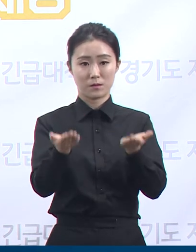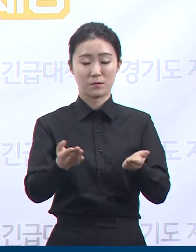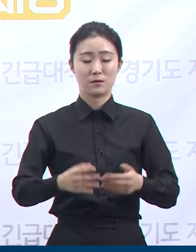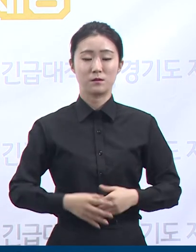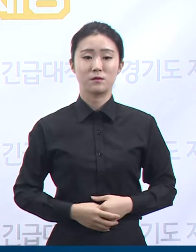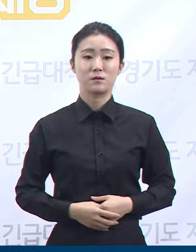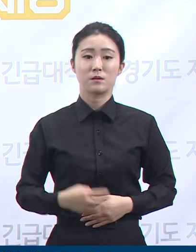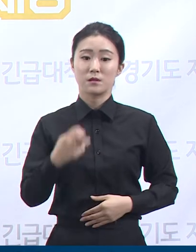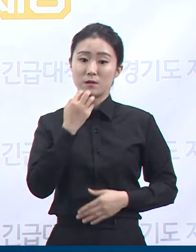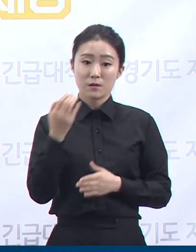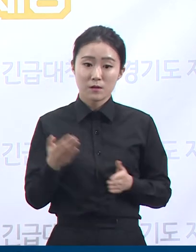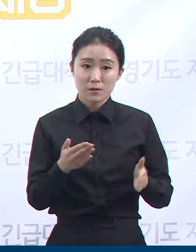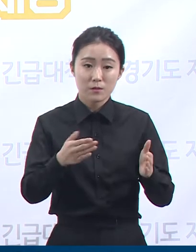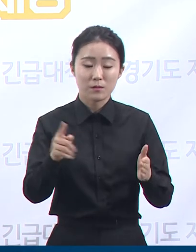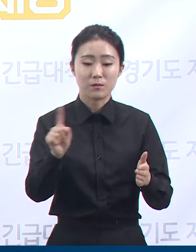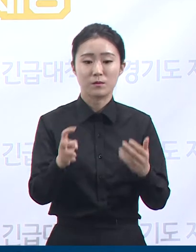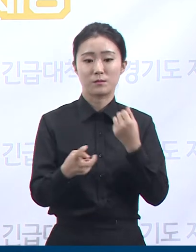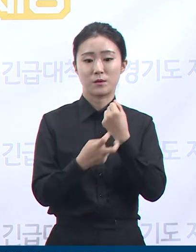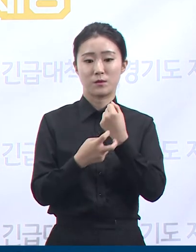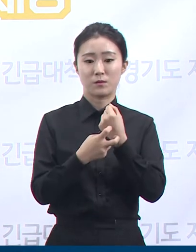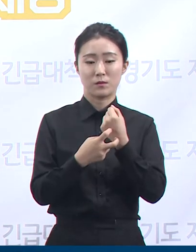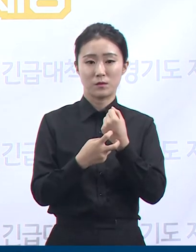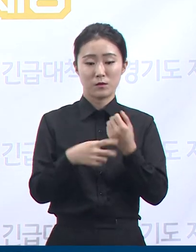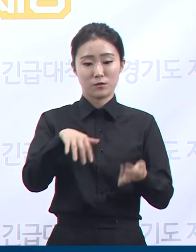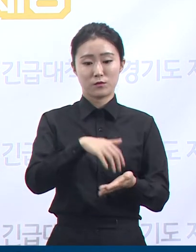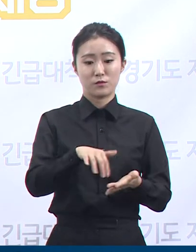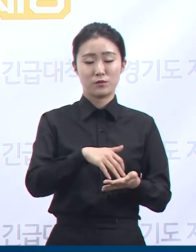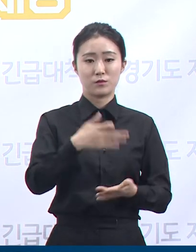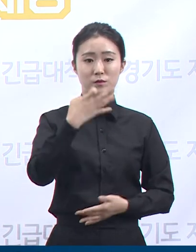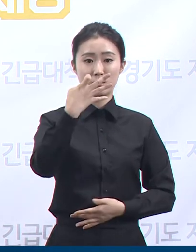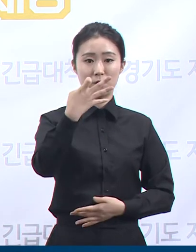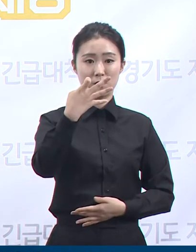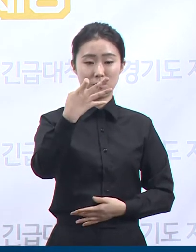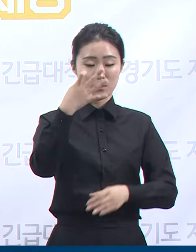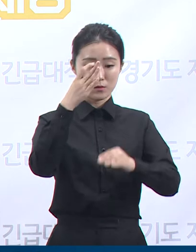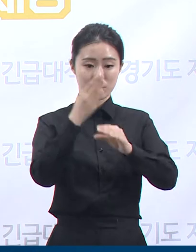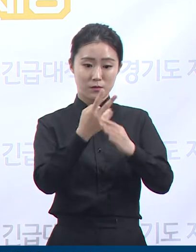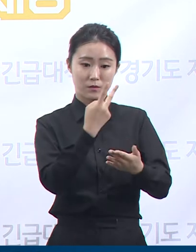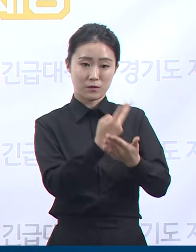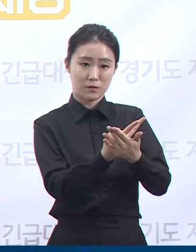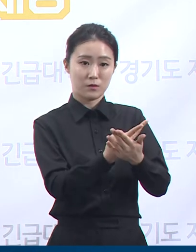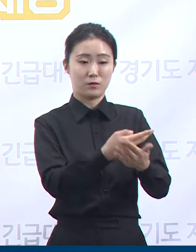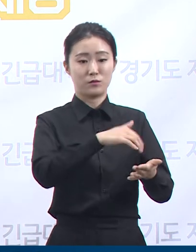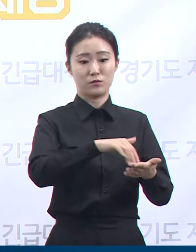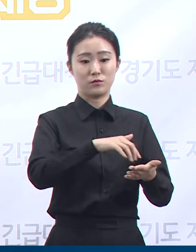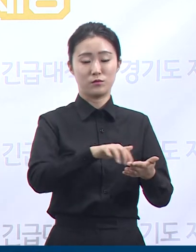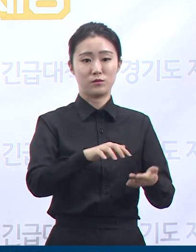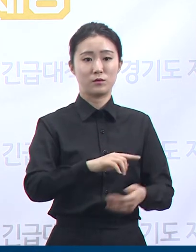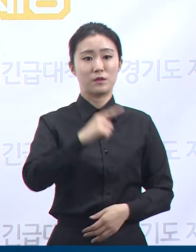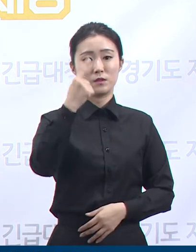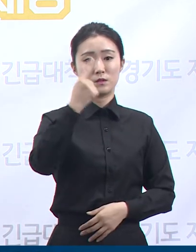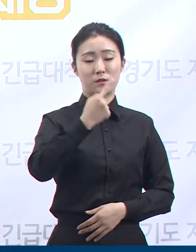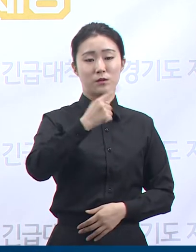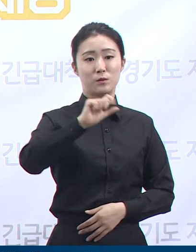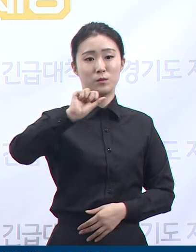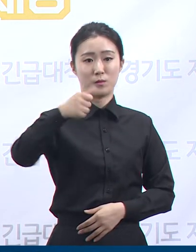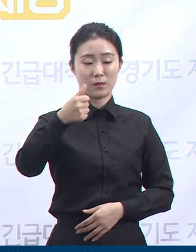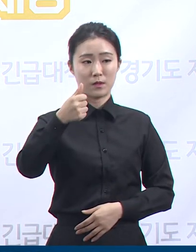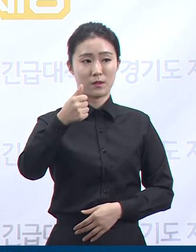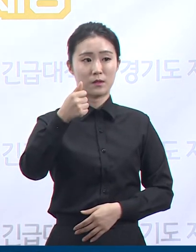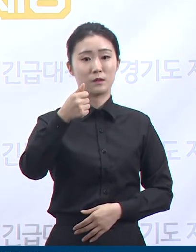총 14개 병원에 576개의 확진자 치료 병상을 확보하고 있으며 현재 사용 중인 병상은